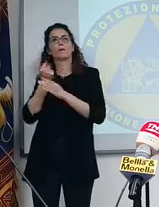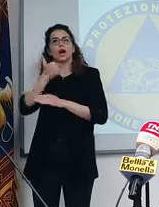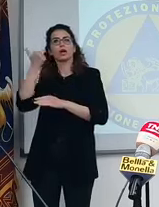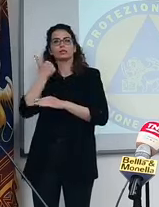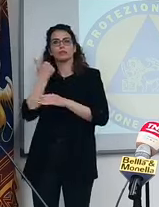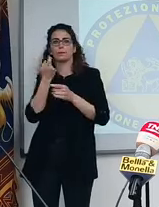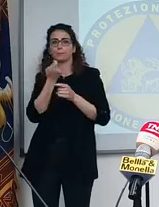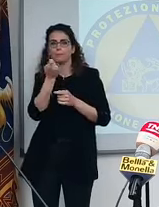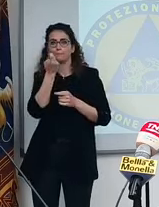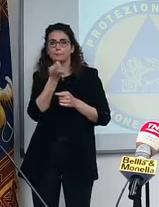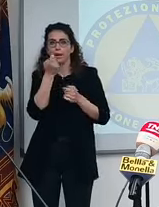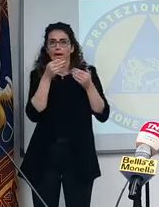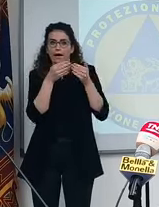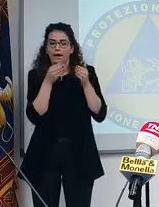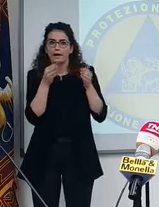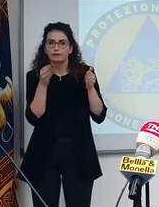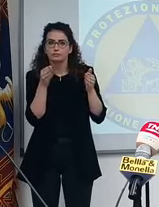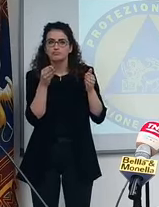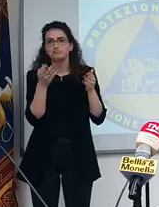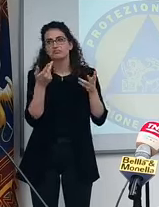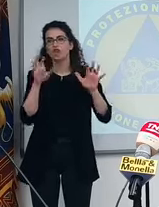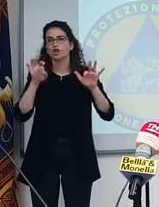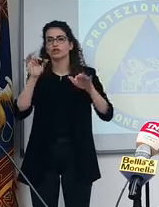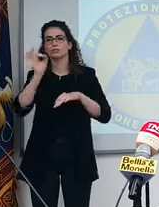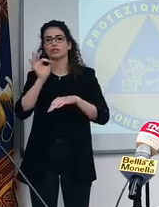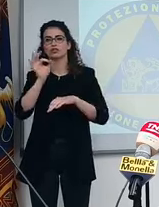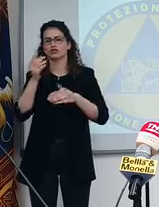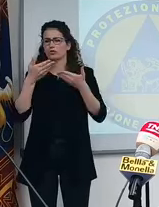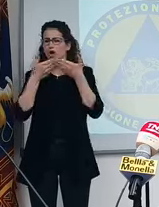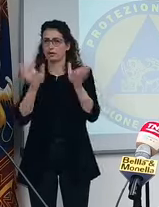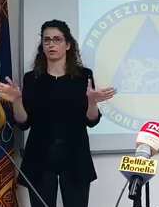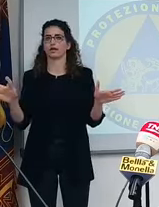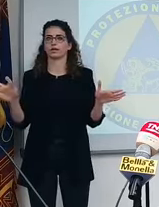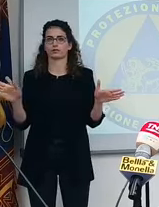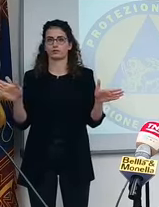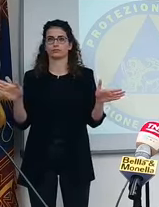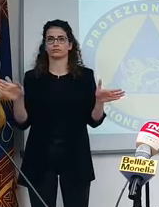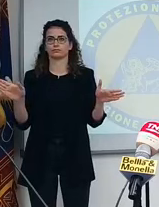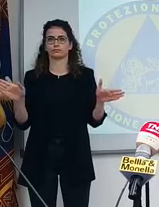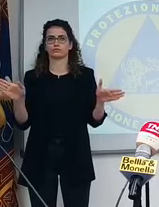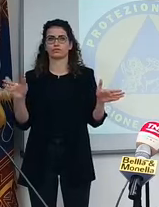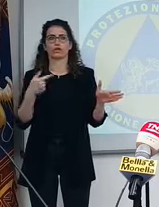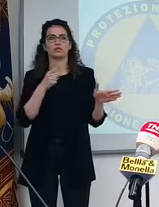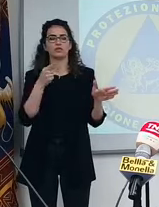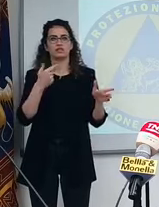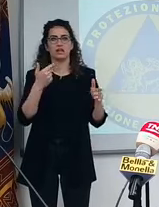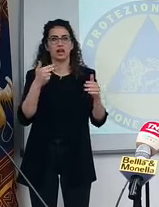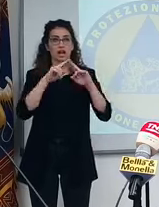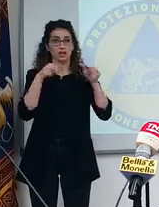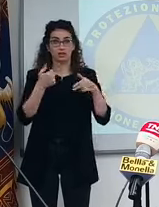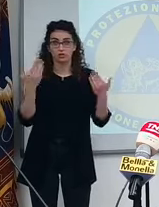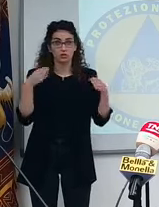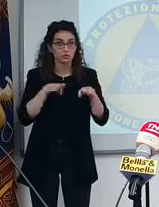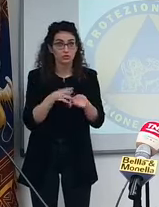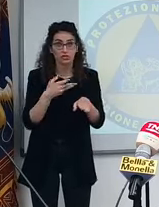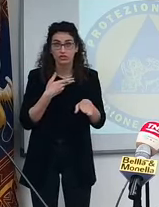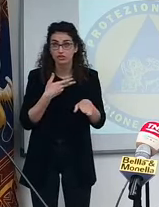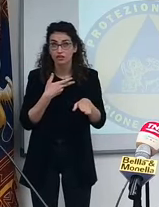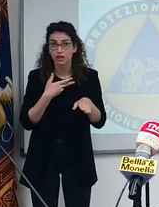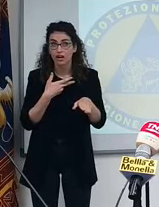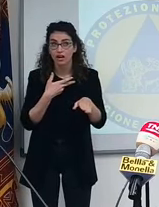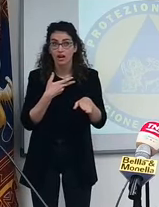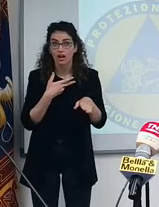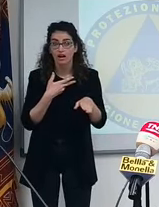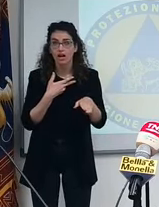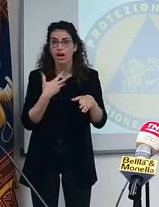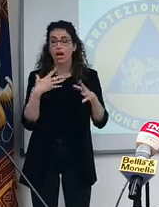prima. Ma il 90% è già tutto aperto. A voi risulta che ci siano negozi chiusi? A voi risulta che ci siano